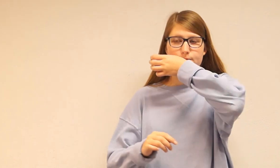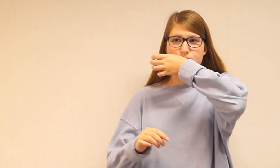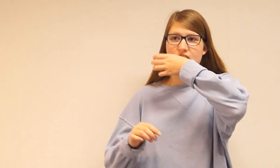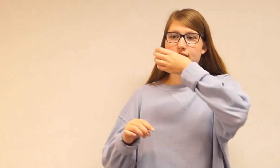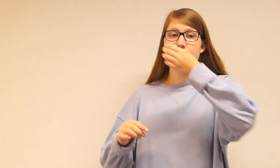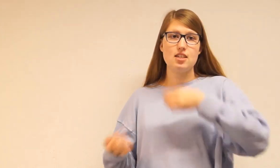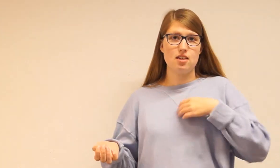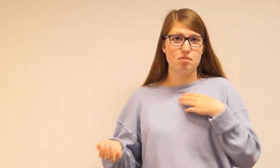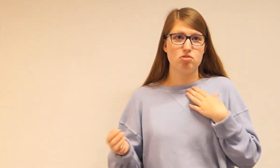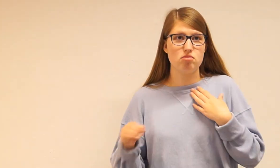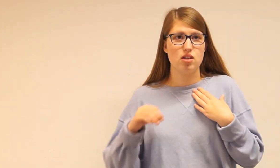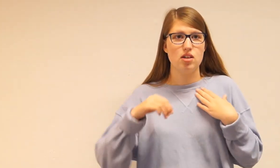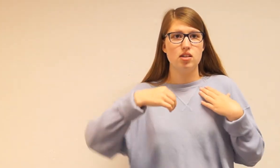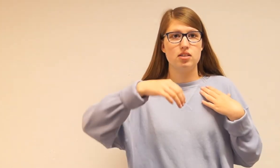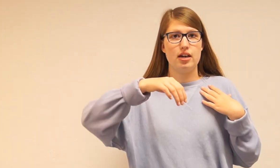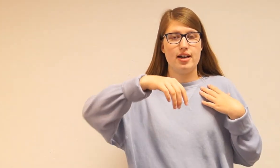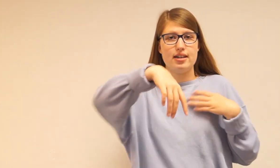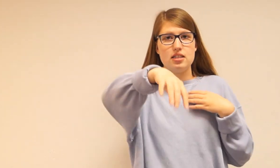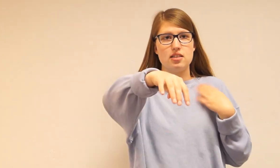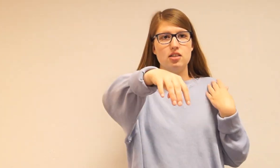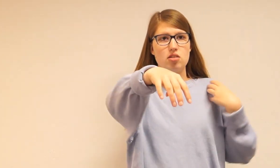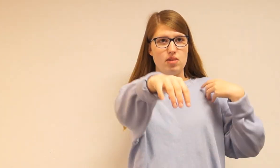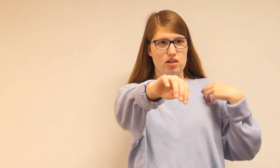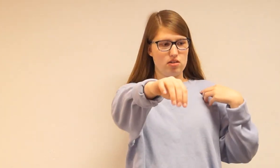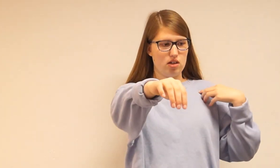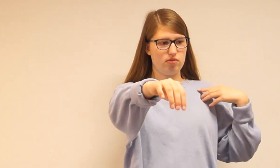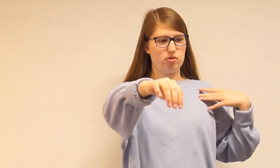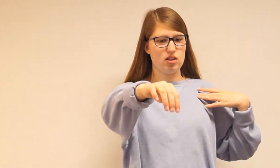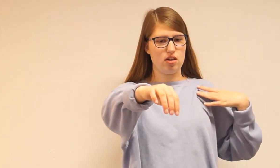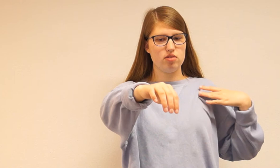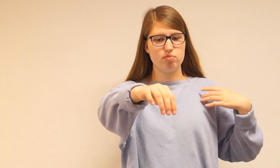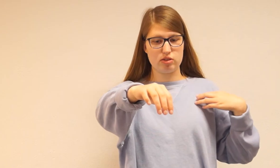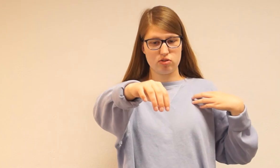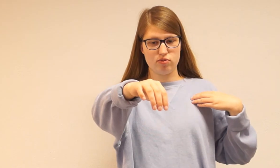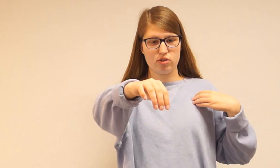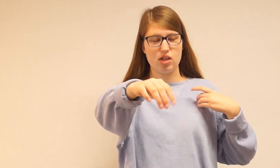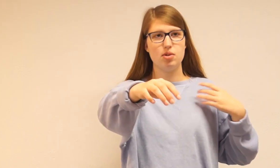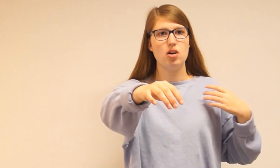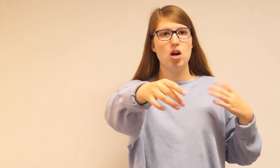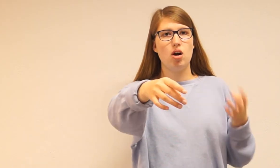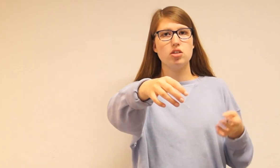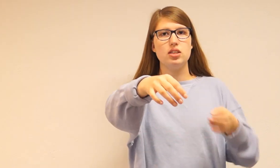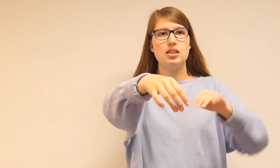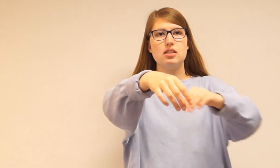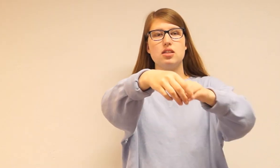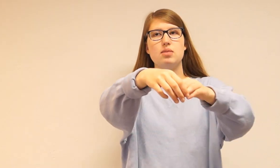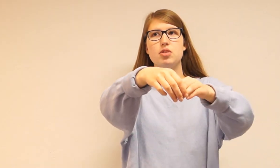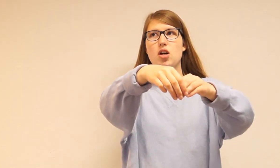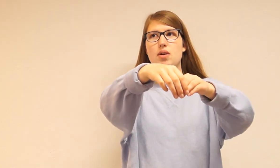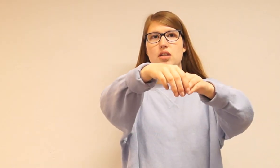en ting eller en person Der er et sted som man så har fokuseret Man så fokuserer på Og så i det næste klip Så kommer der